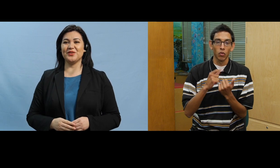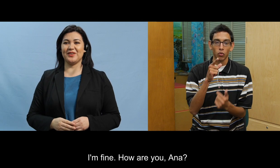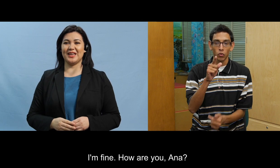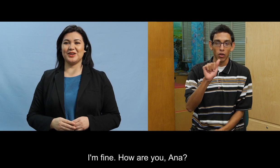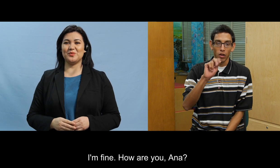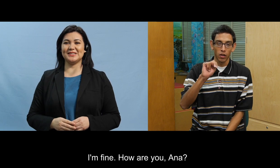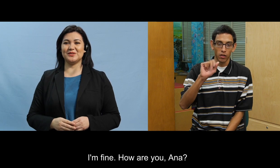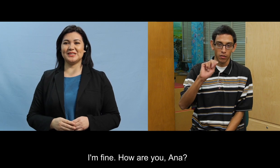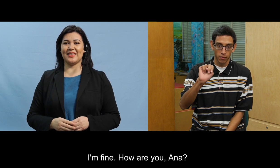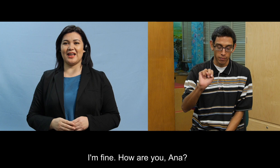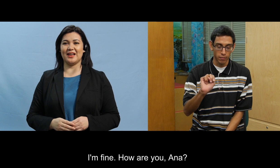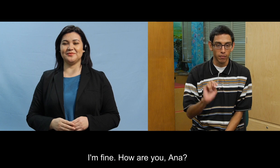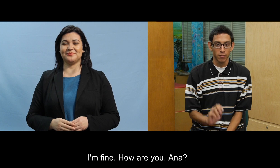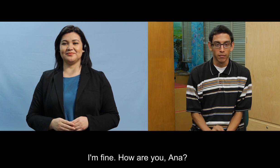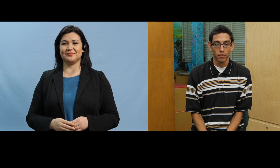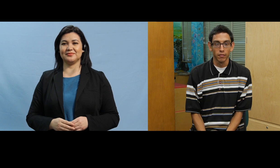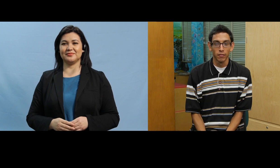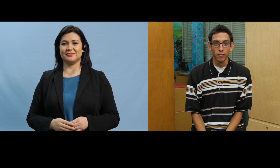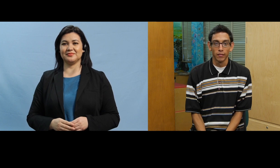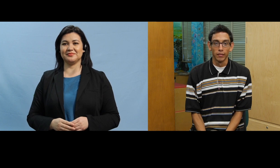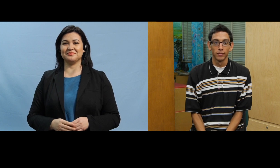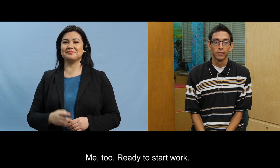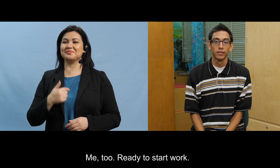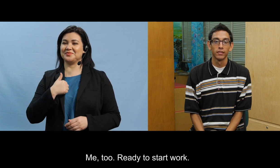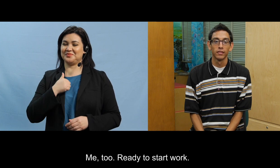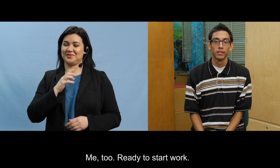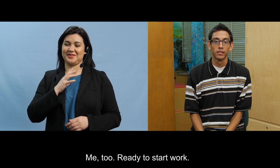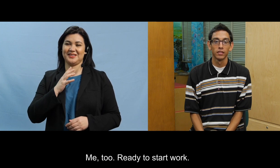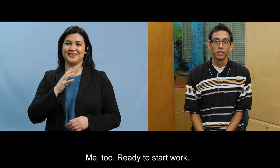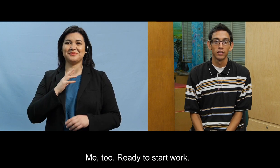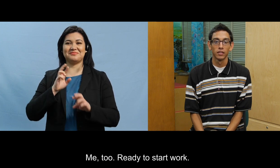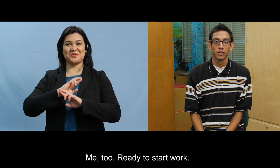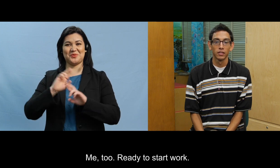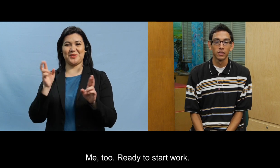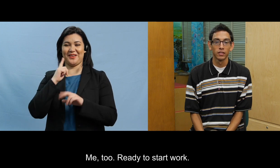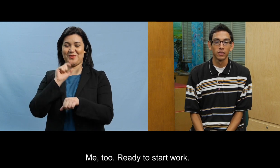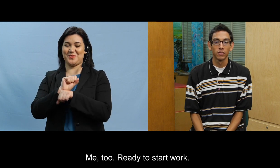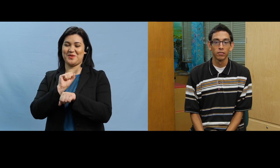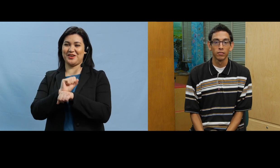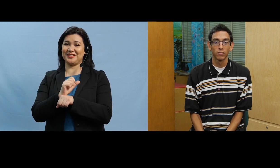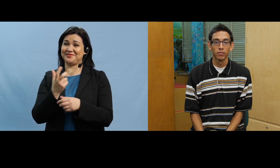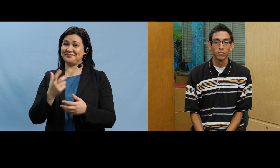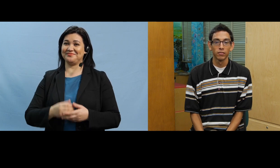estoy bien cómo está usted Ana yo también lista para empezar mi trabajo